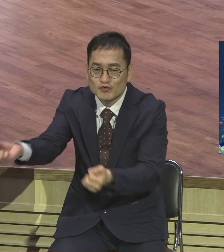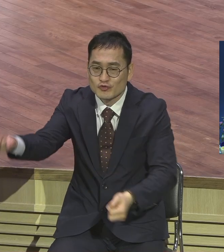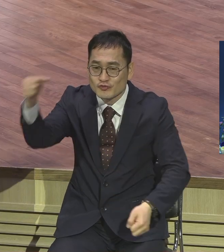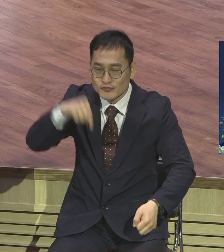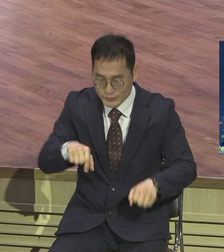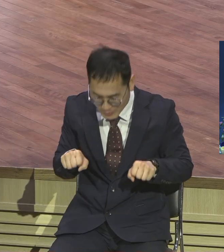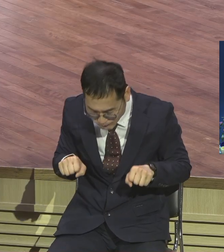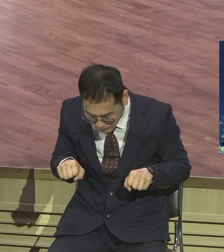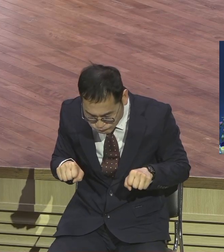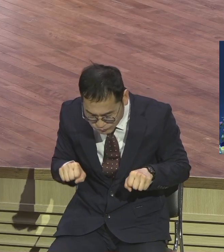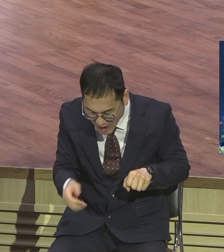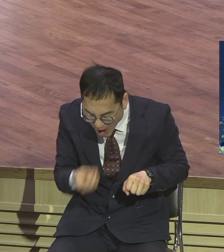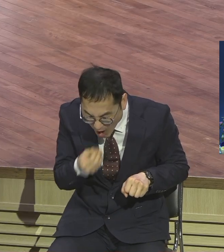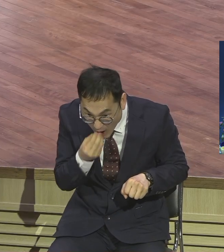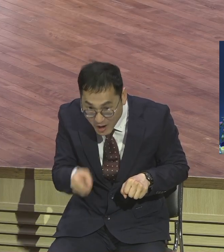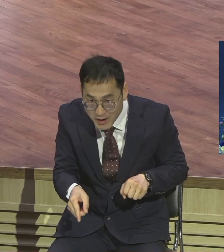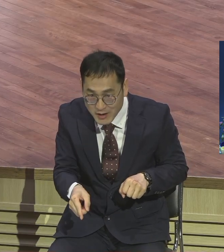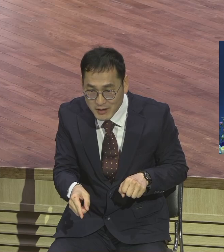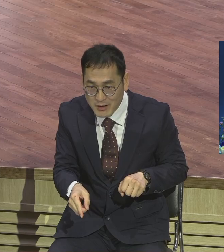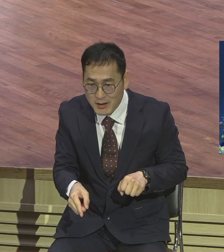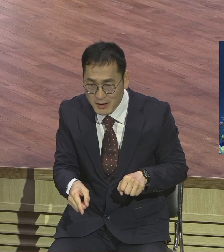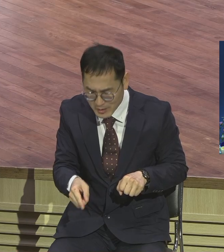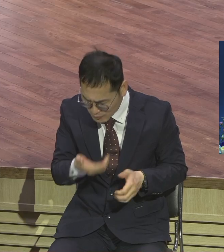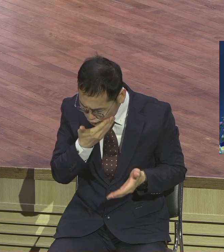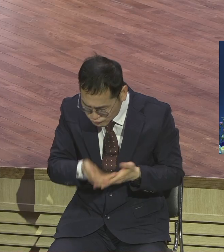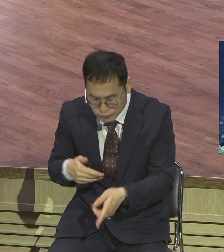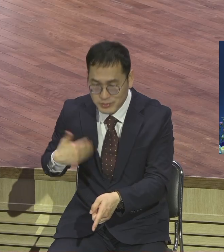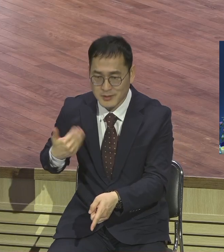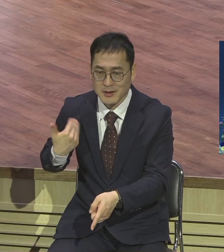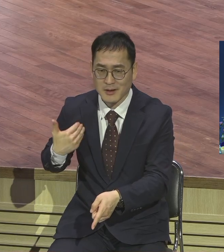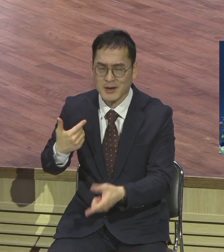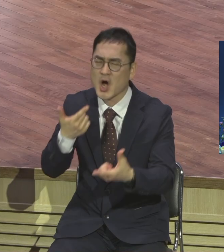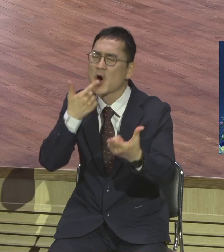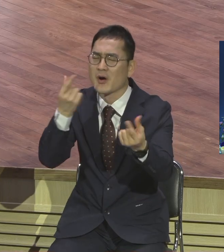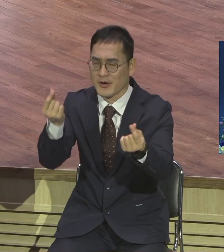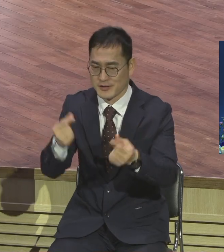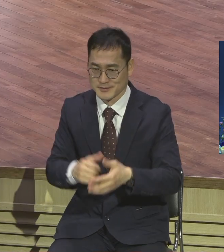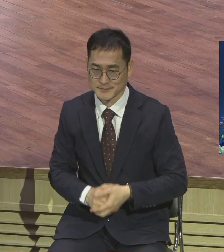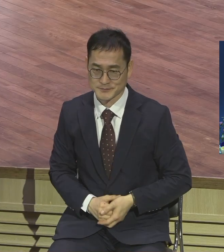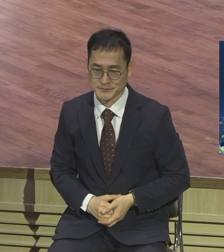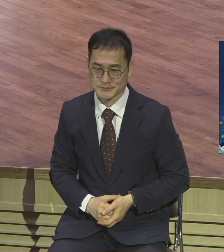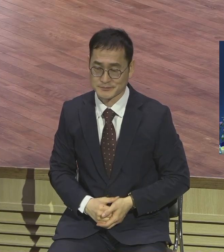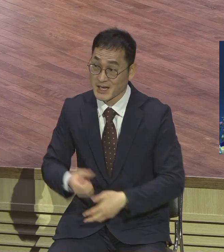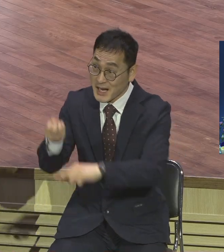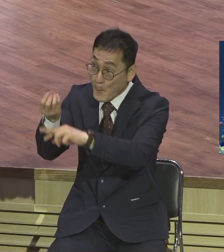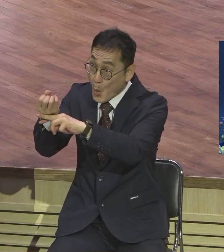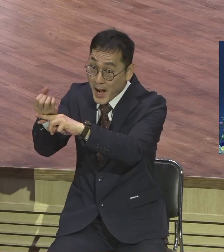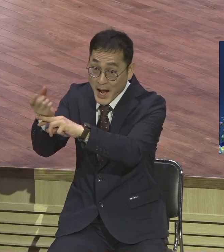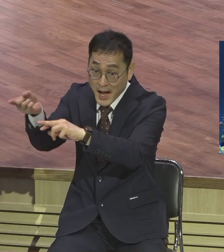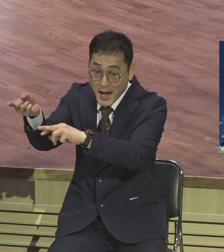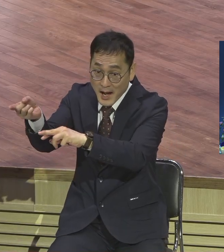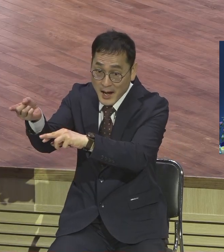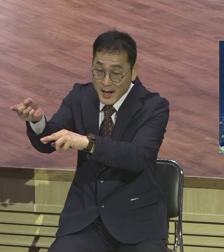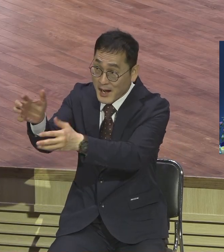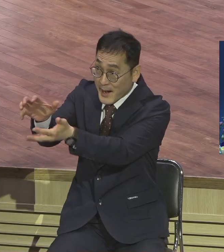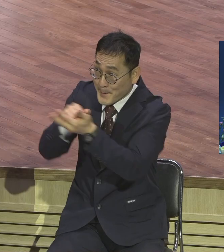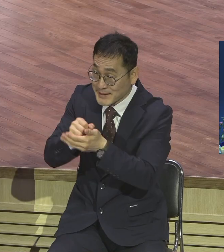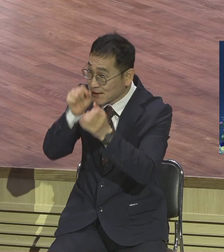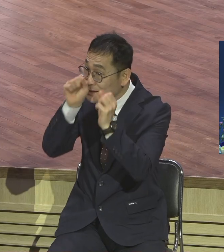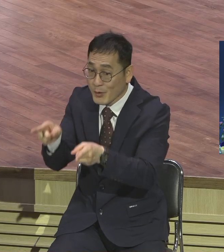성장을 위해서 참 보아가 여러분 손에 주어졌다는 사실 놓치지 마시기 바랍니다 놓치면